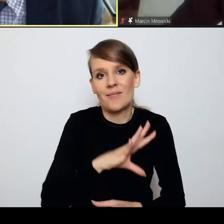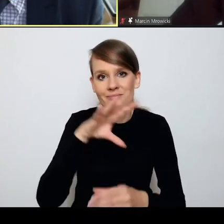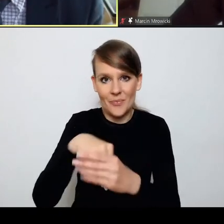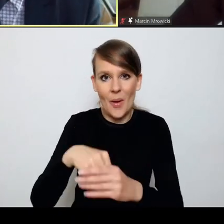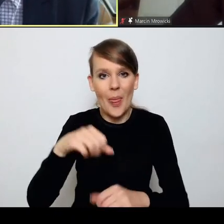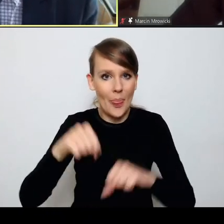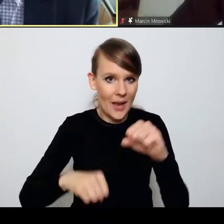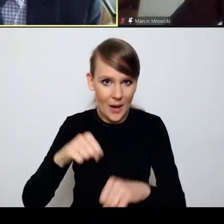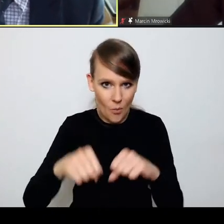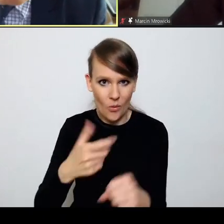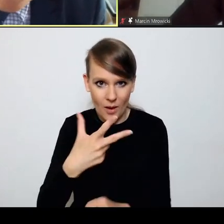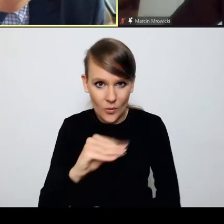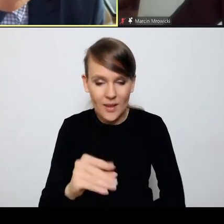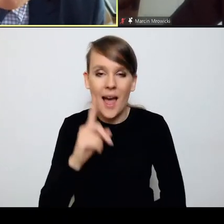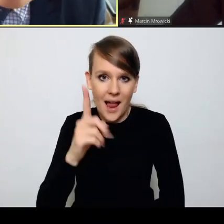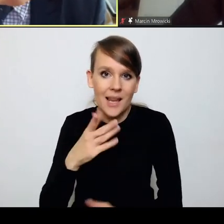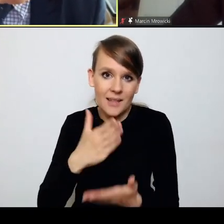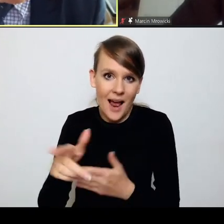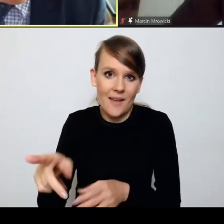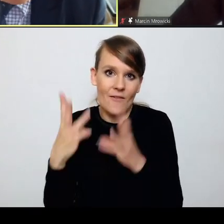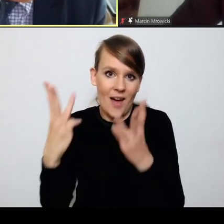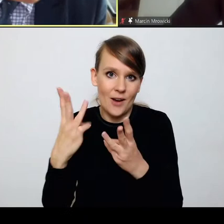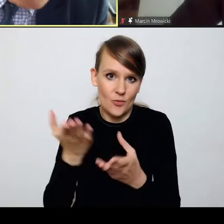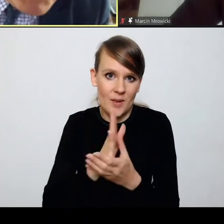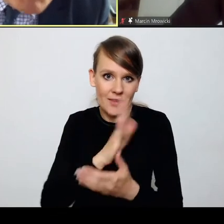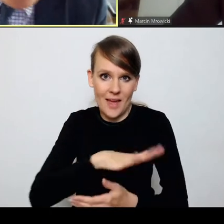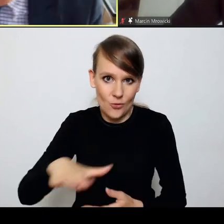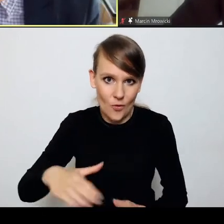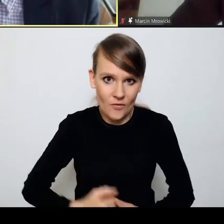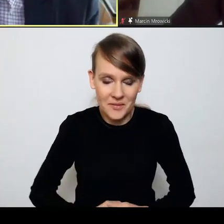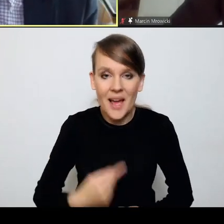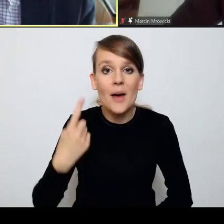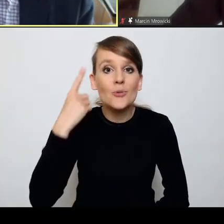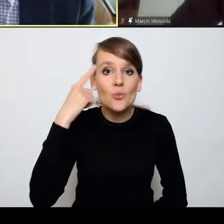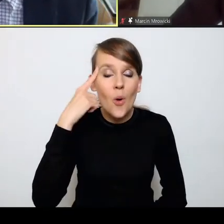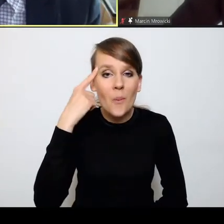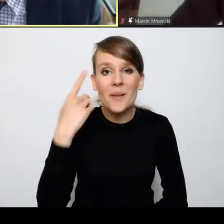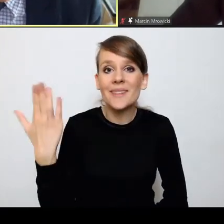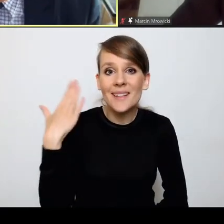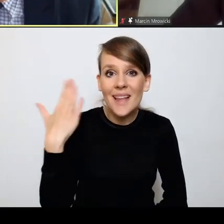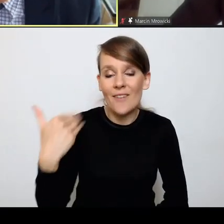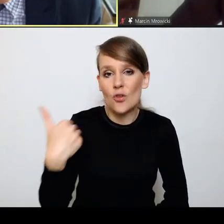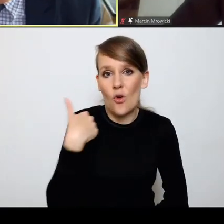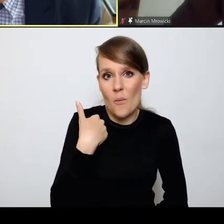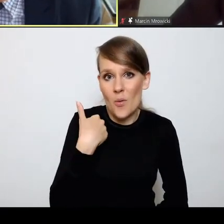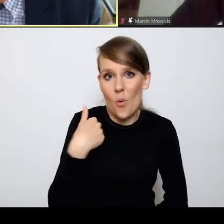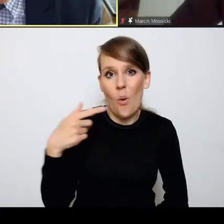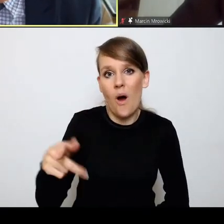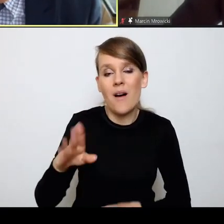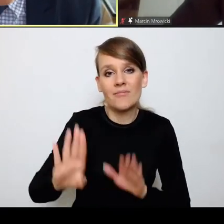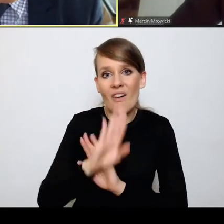odgrywają dość istotne rolę na arenie międzynarodowej, że przypomnę niedawną wypowiedź